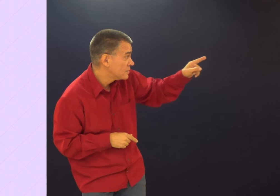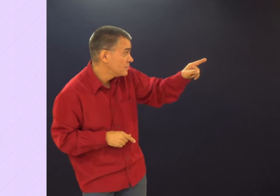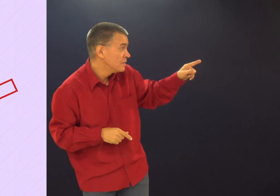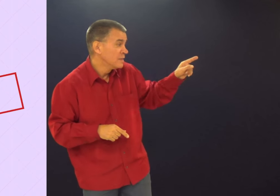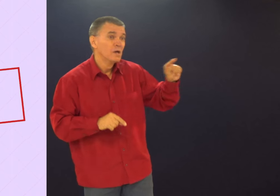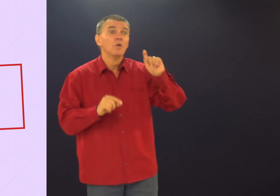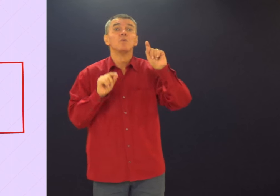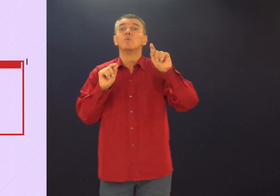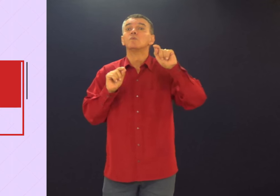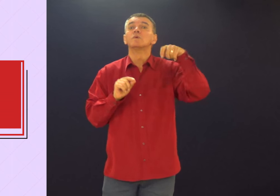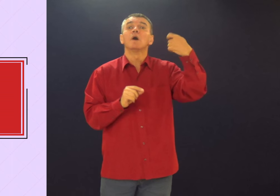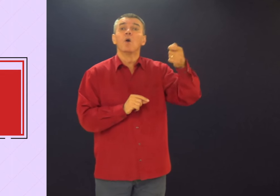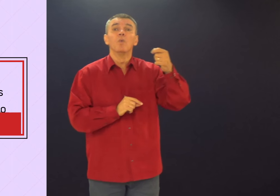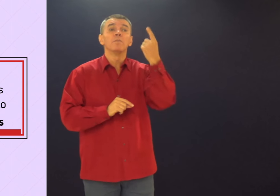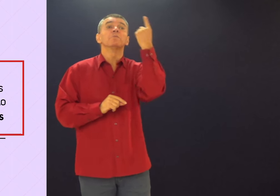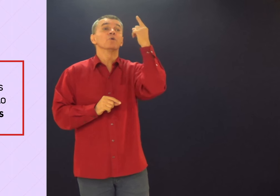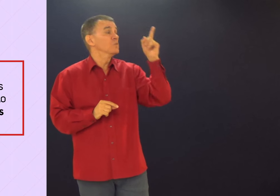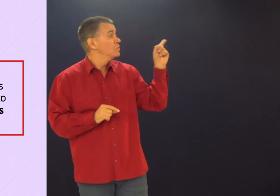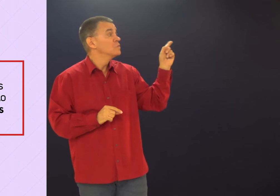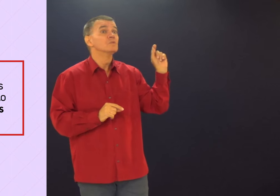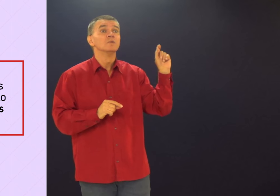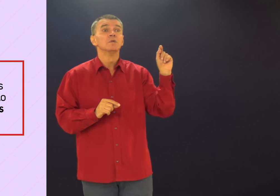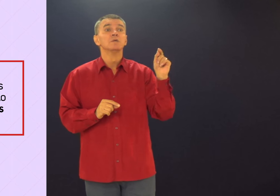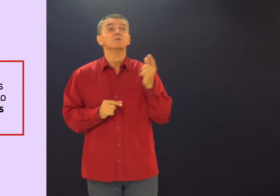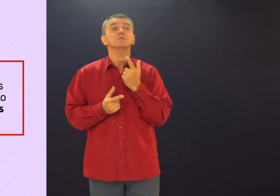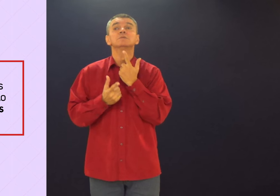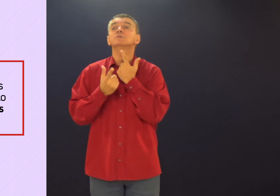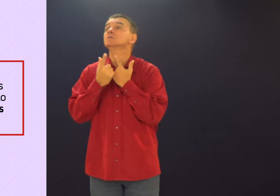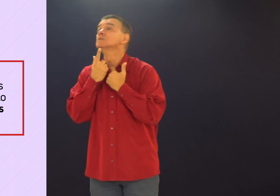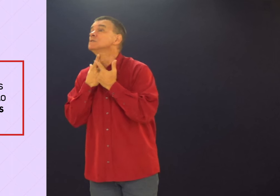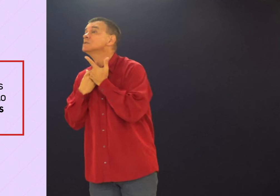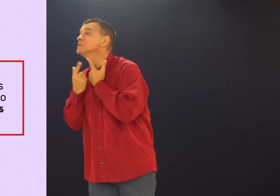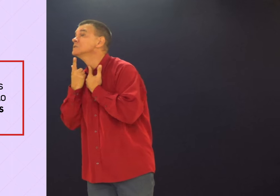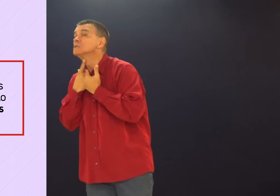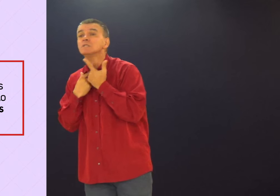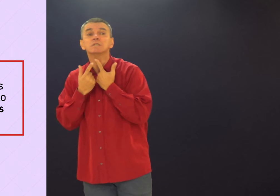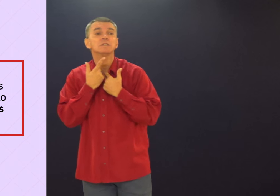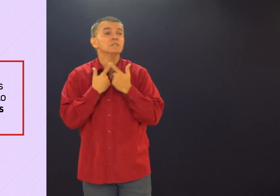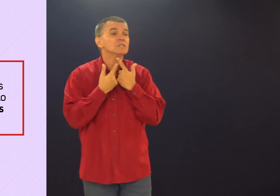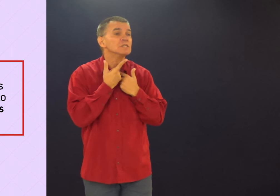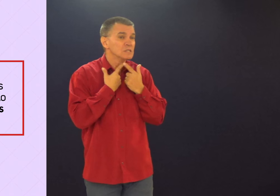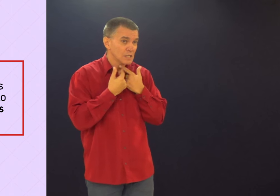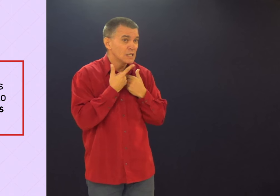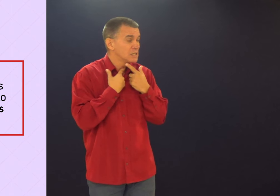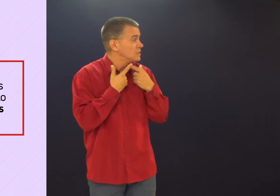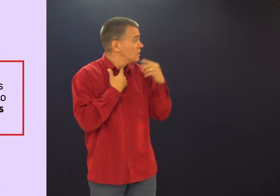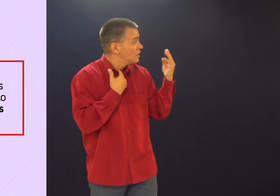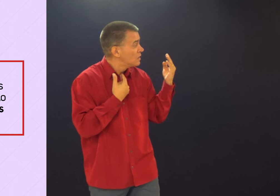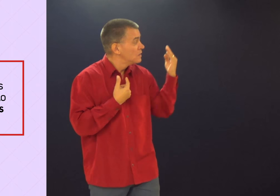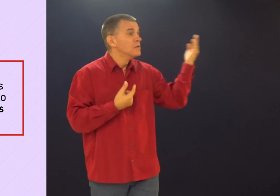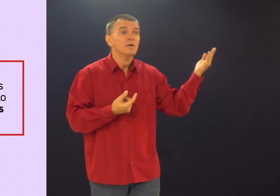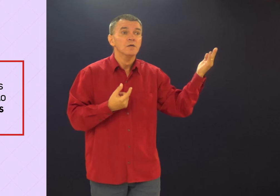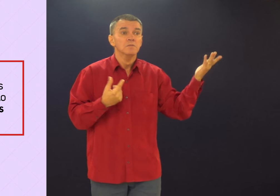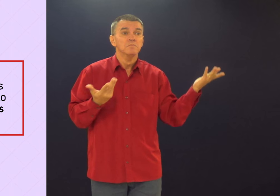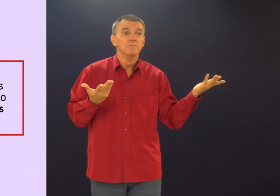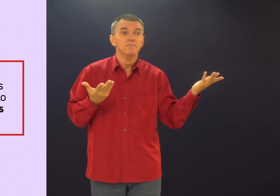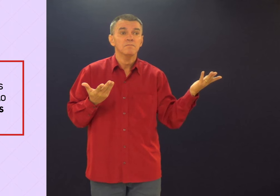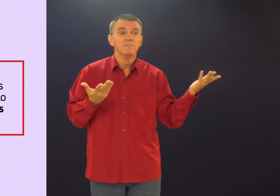Essas três palavras. O sinal da primeira palavra é desejos. Da outra,